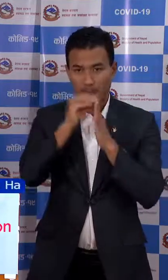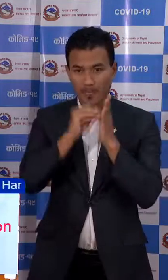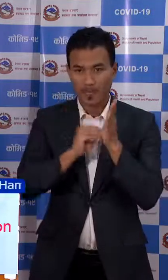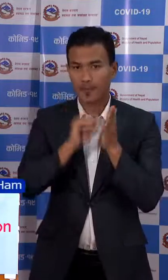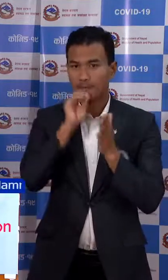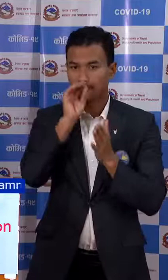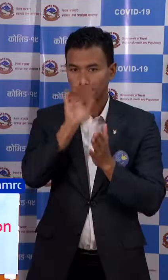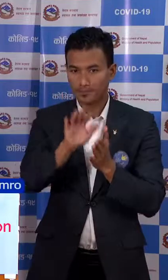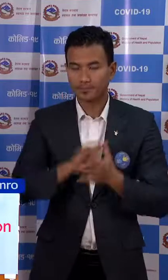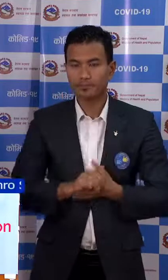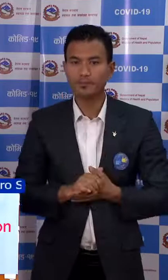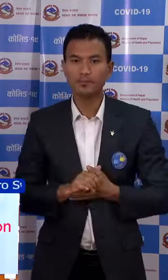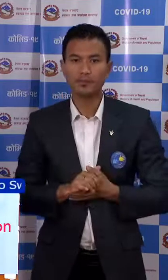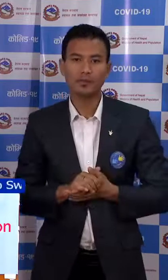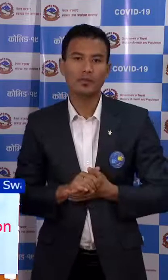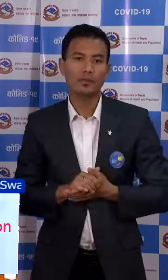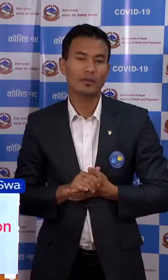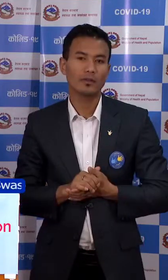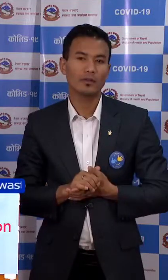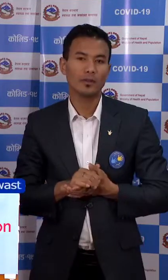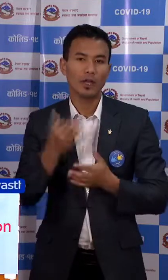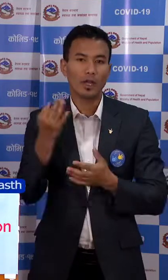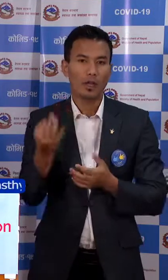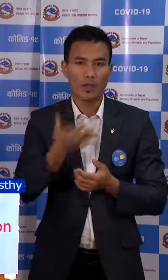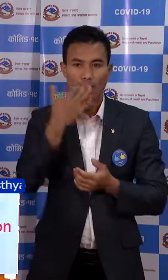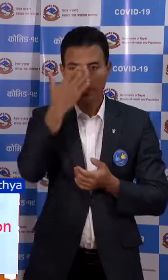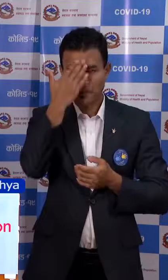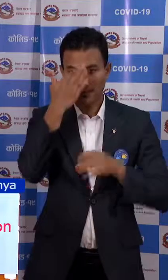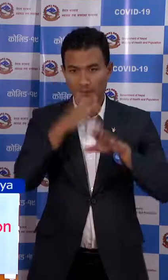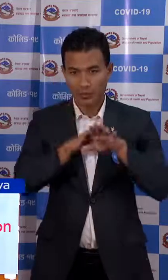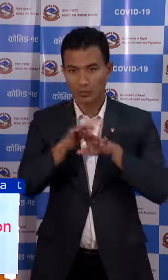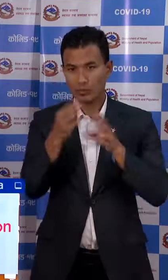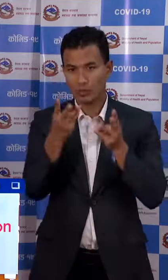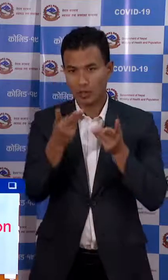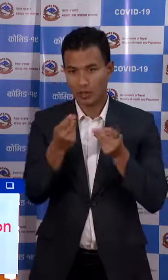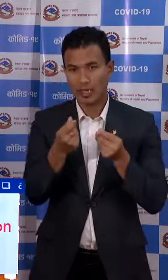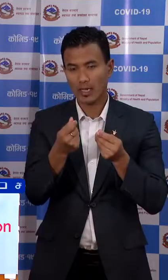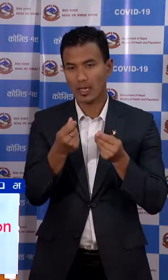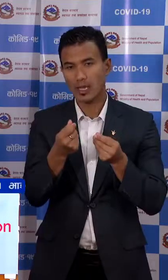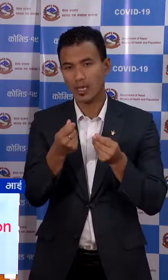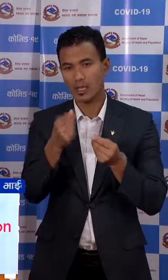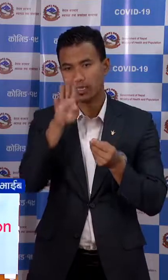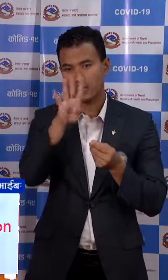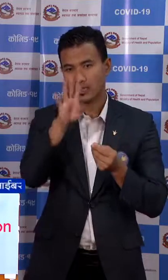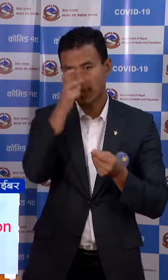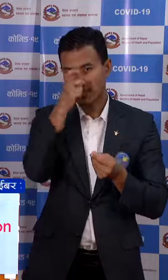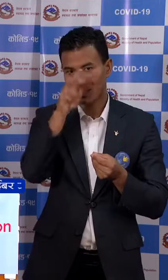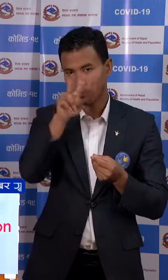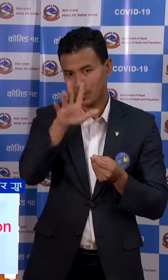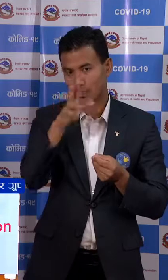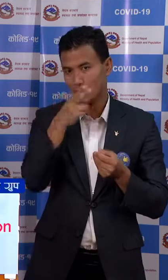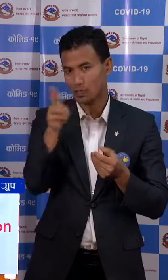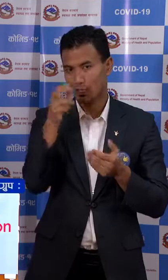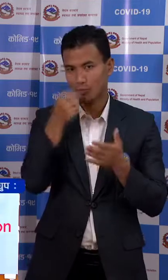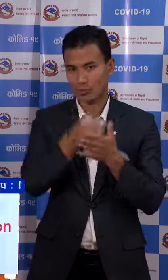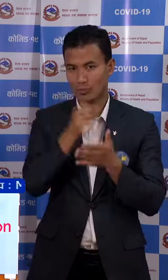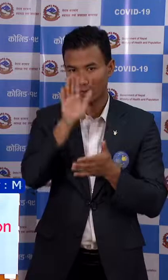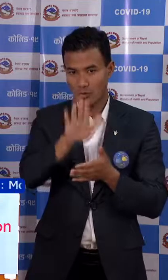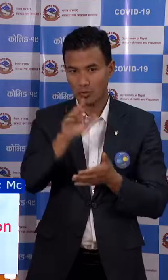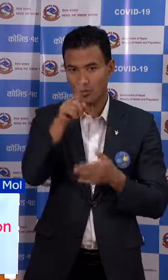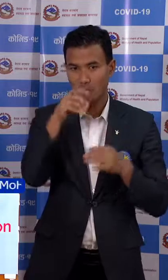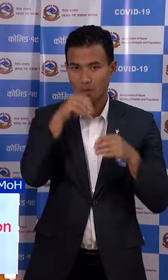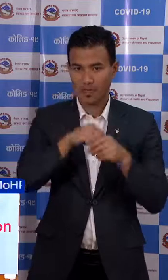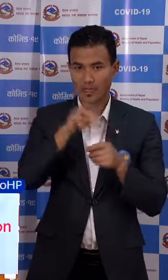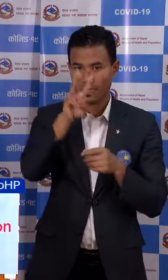प्रस्तुत गर्न गई रही को छू नया संक्रमित को संख्या 4,25 छा तेस